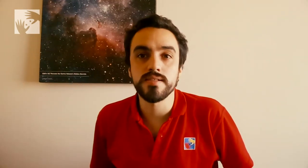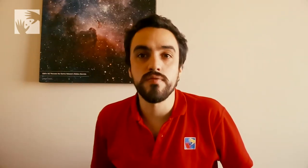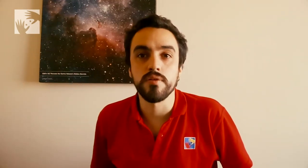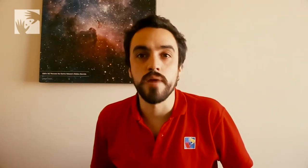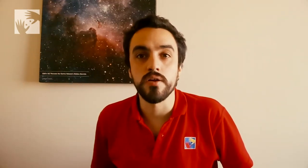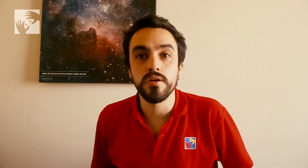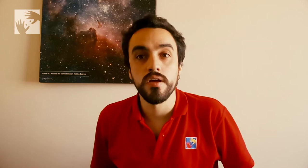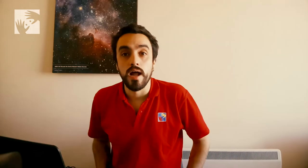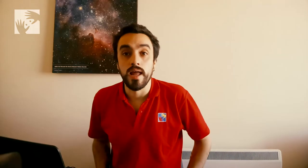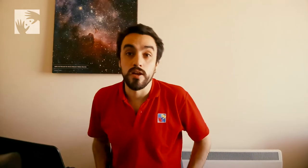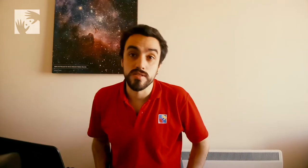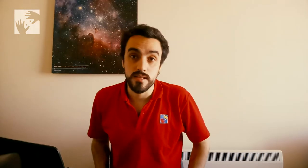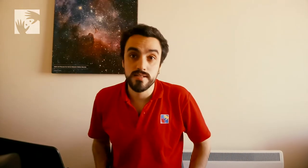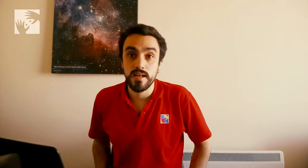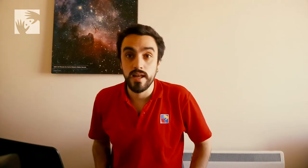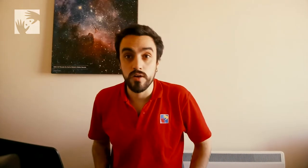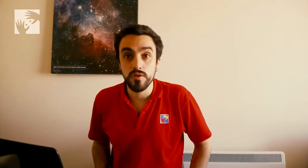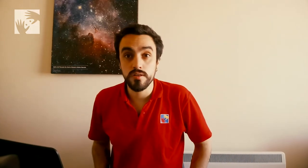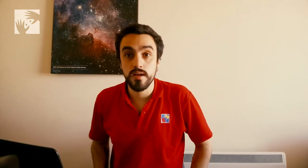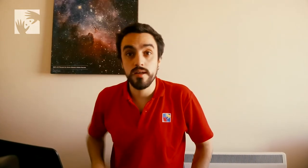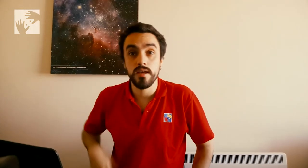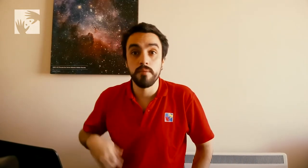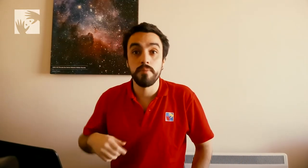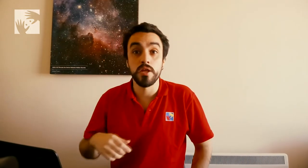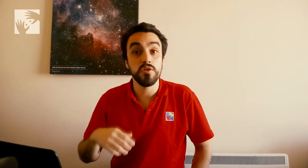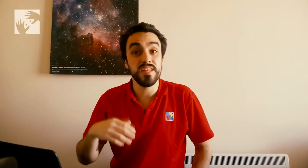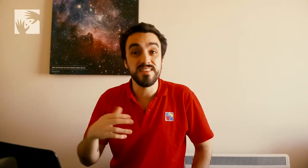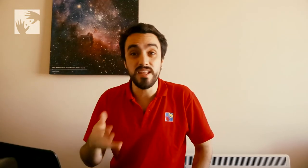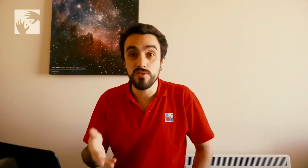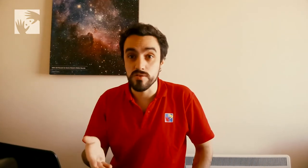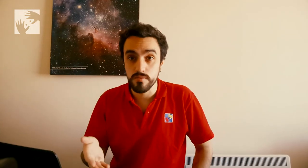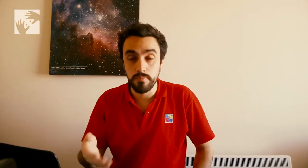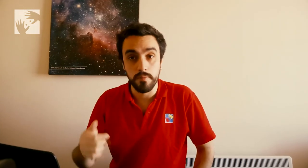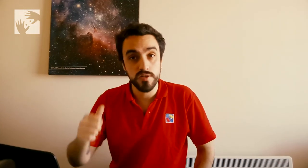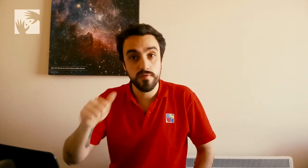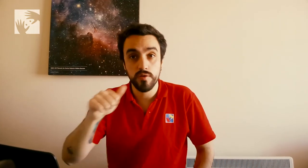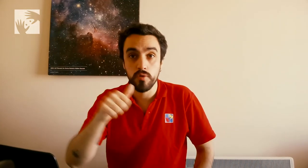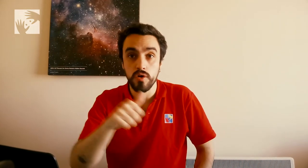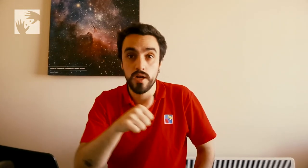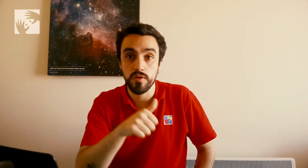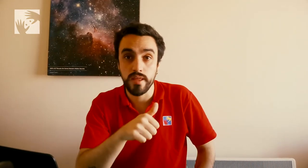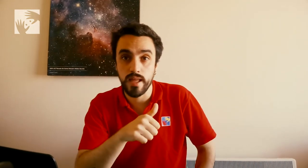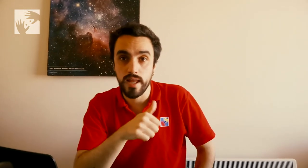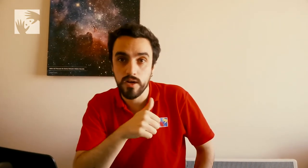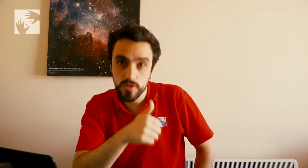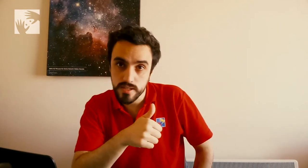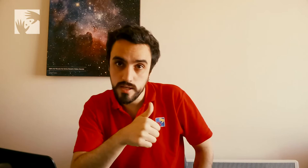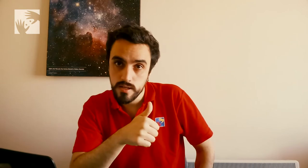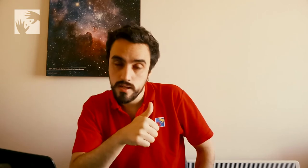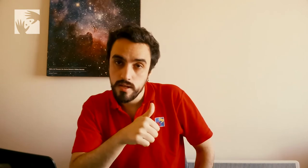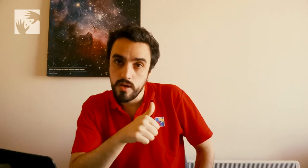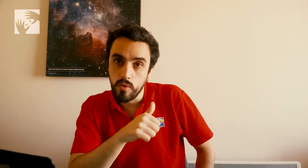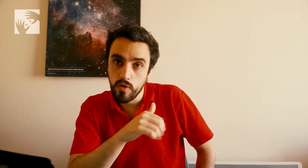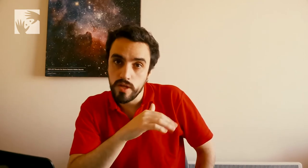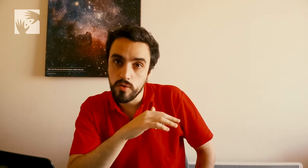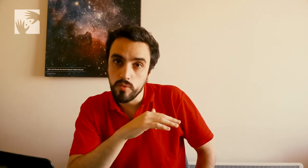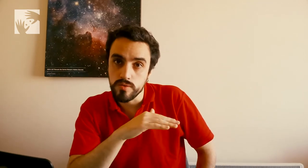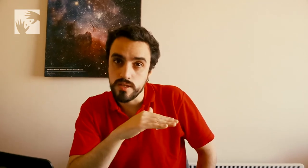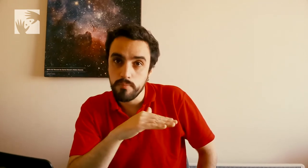se formaron, la de los Andes y la de la costa, en periodos distintos. Primero se formó la cordillera de la costa, luego vino un tiempo